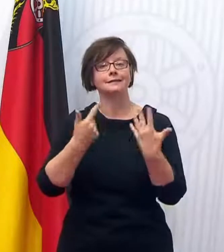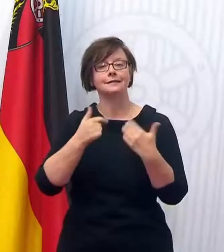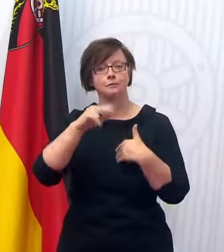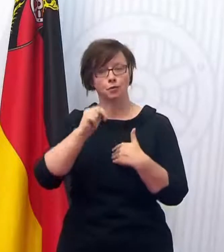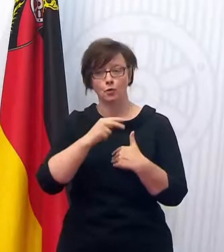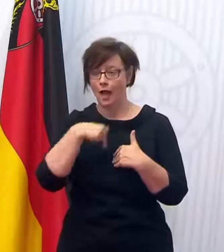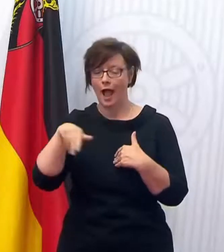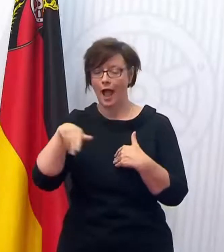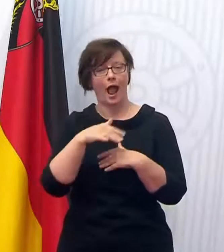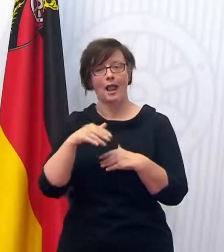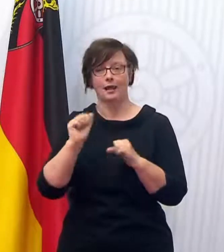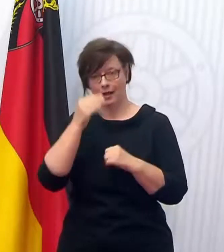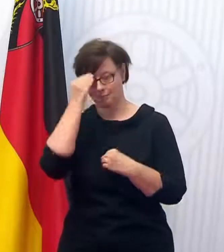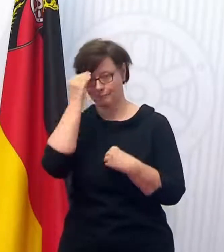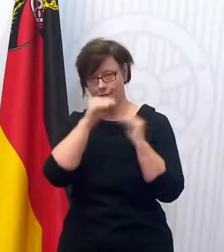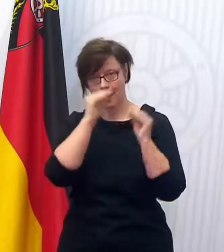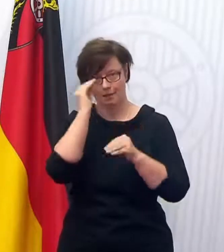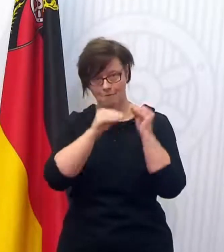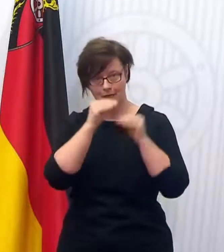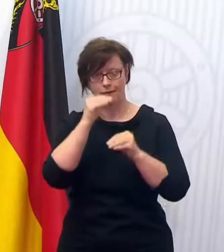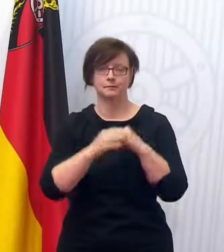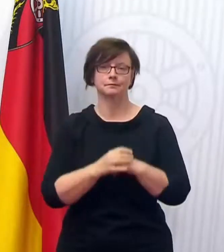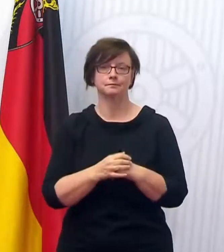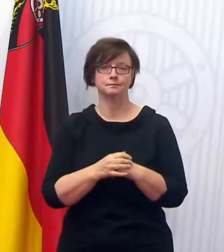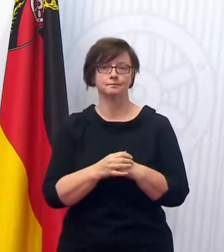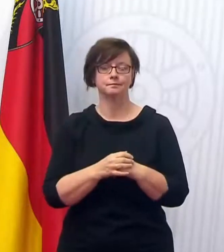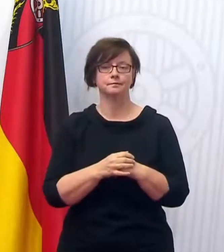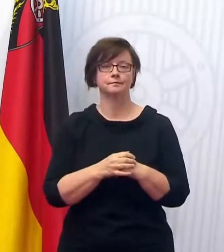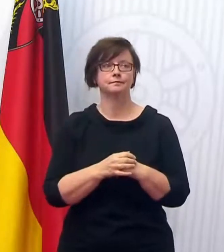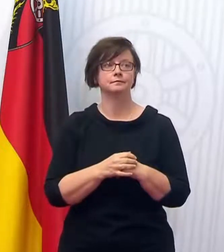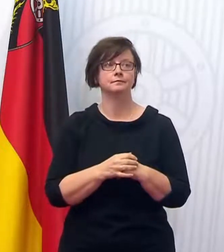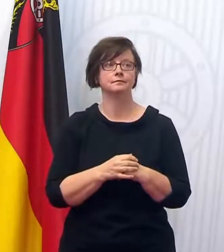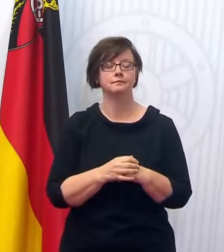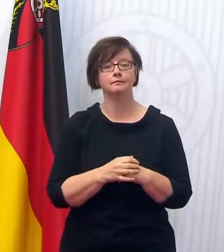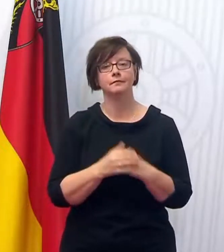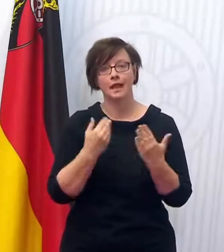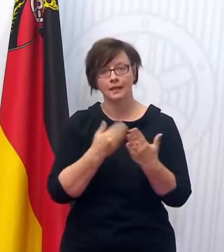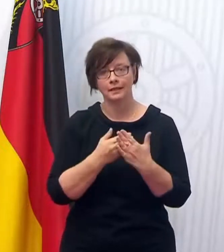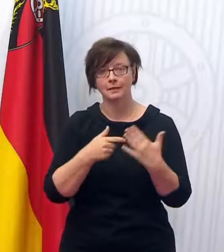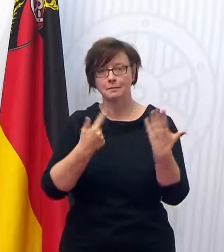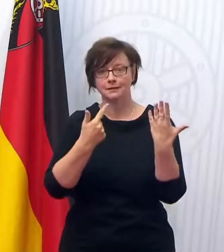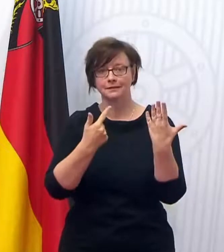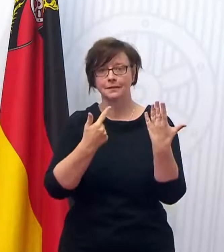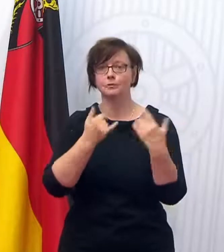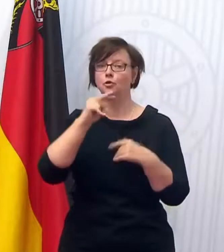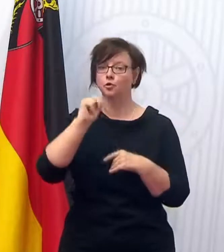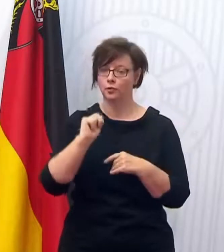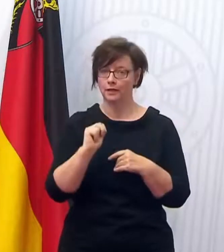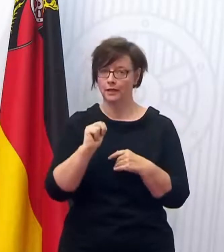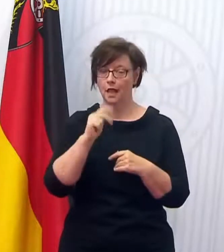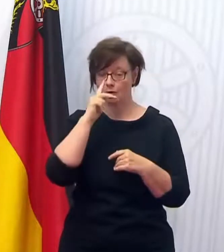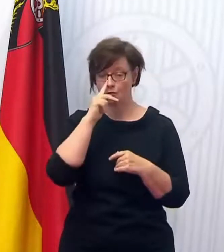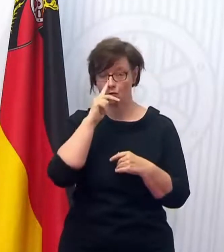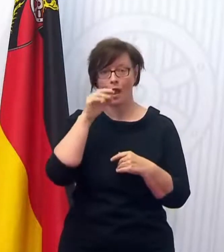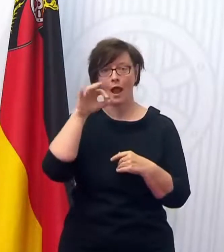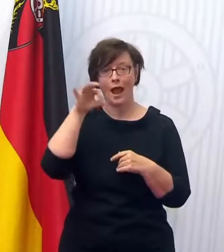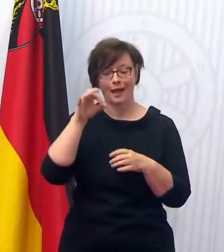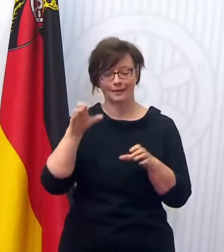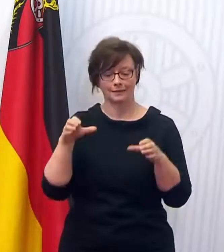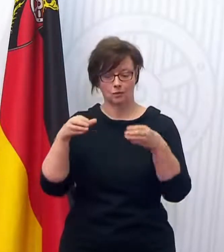dann alle Gruppen unabhängig von der Priorisierung registrieren können. Und da noch mal für nach dem 7. Juni werden wir nur noch eine einzige